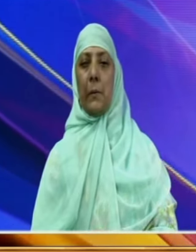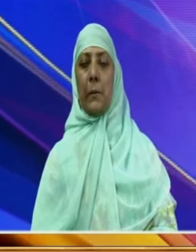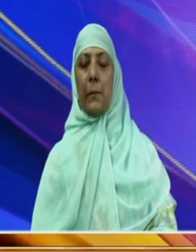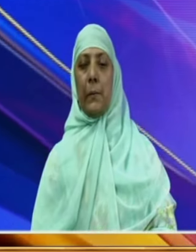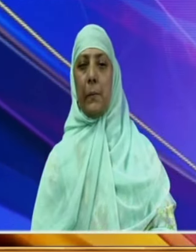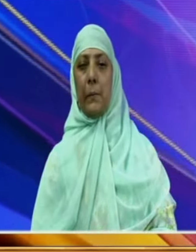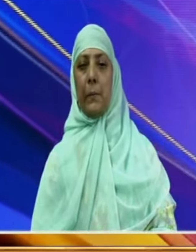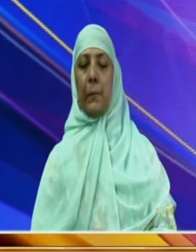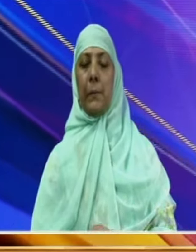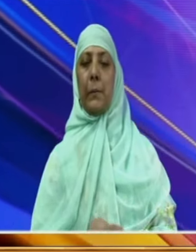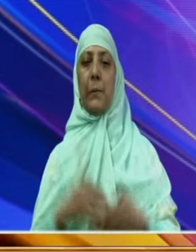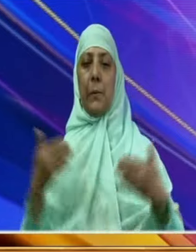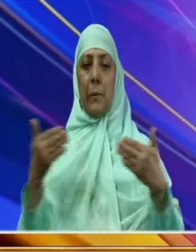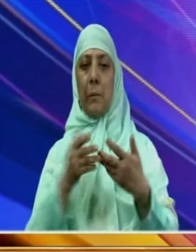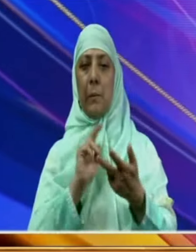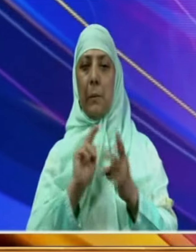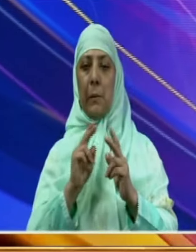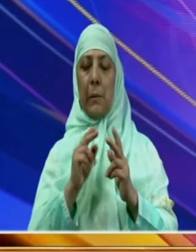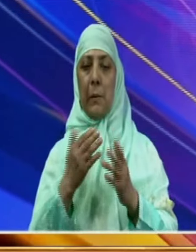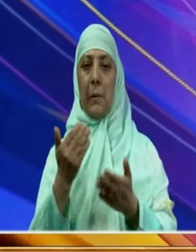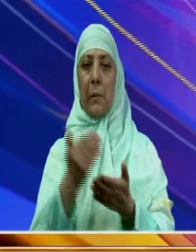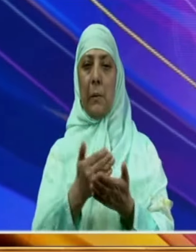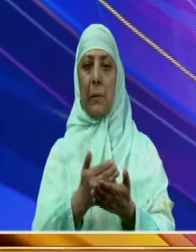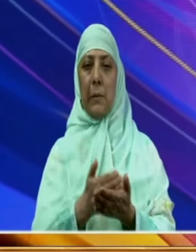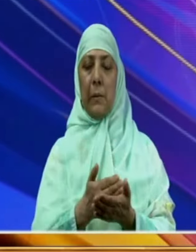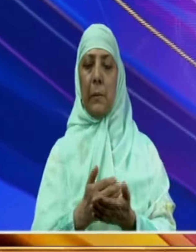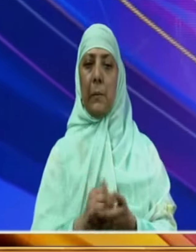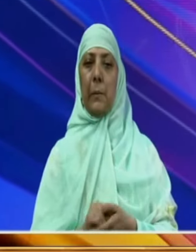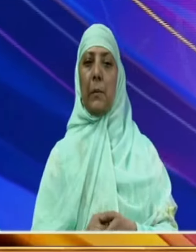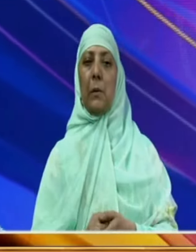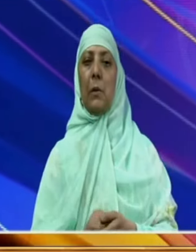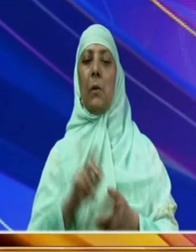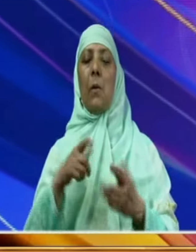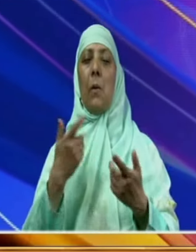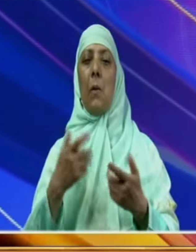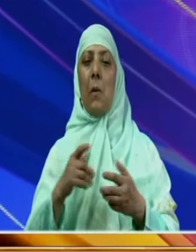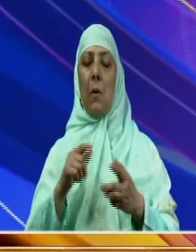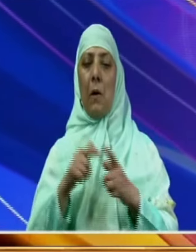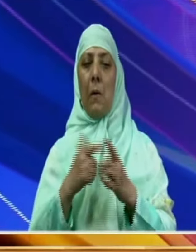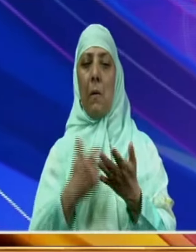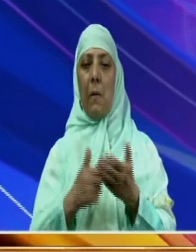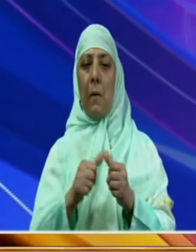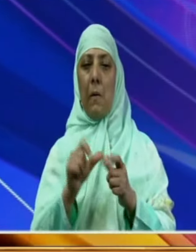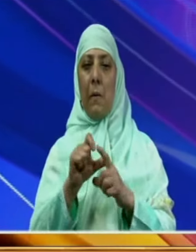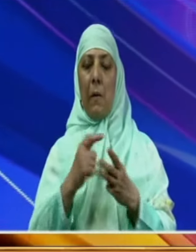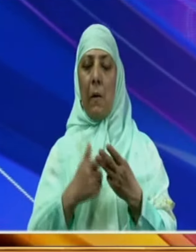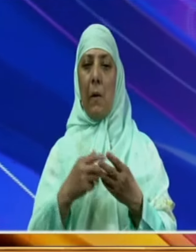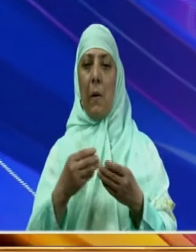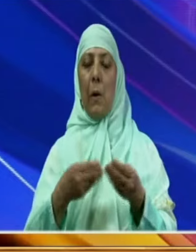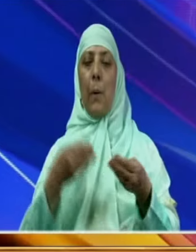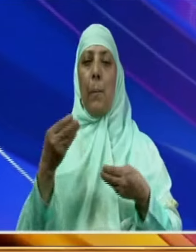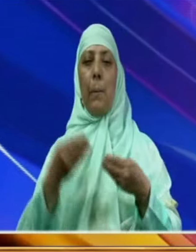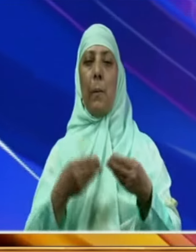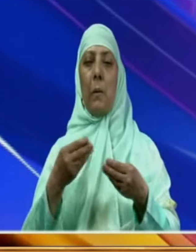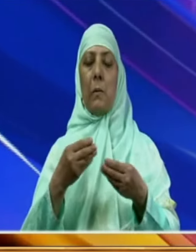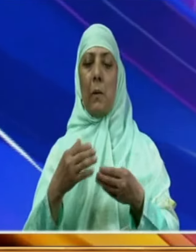آپسی تعلقات کو بہتر بنانے اور کاروباری اشتراک کو بڑھانے کے سلسلے میں